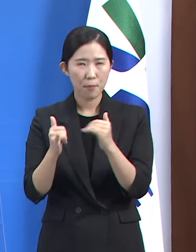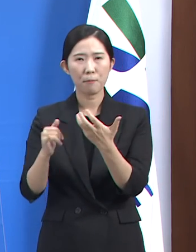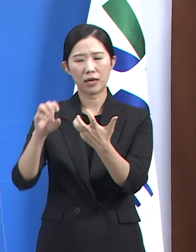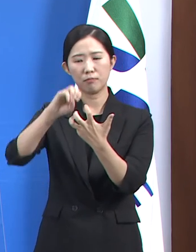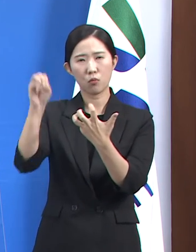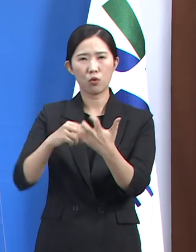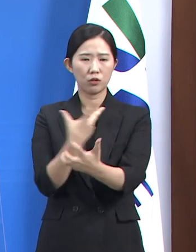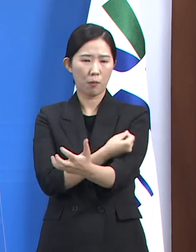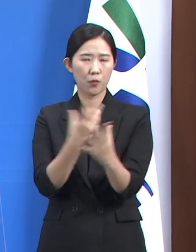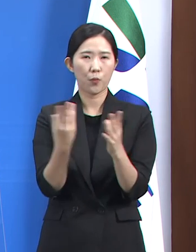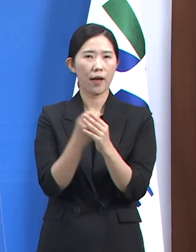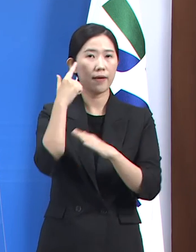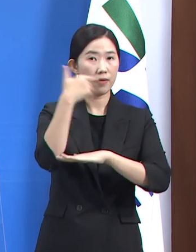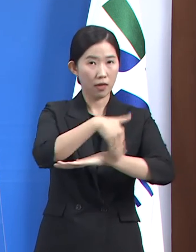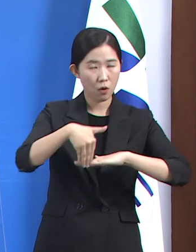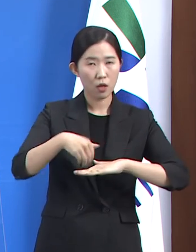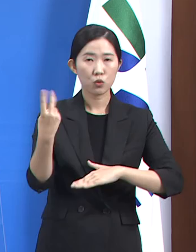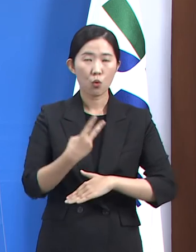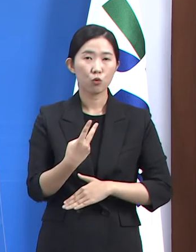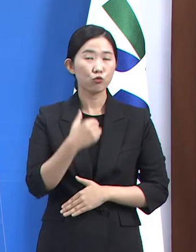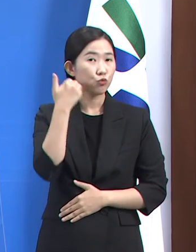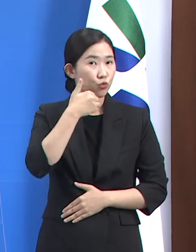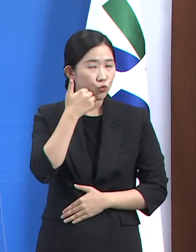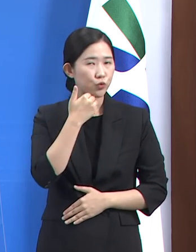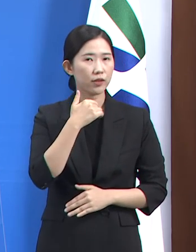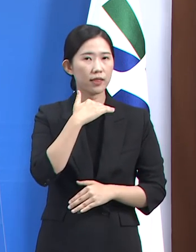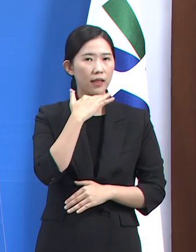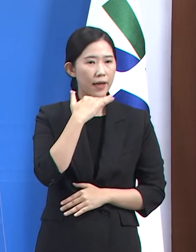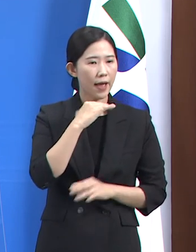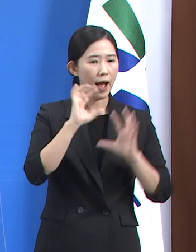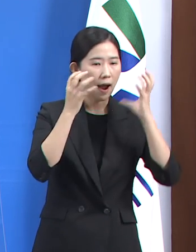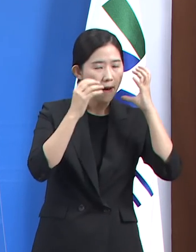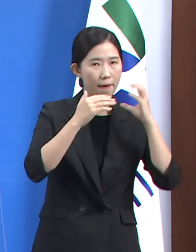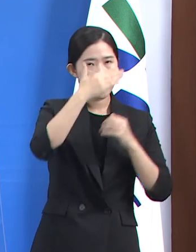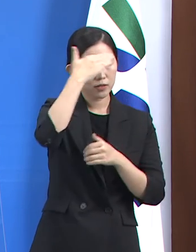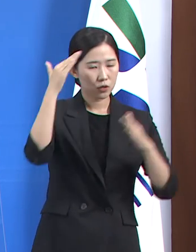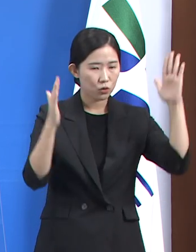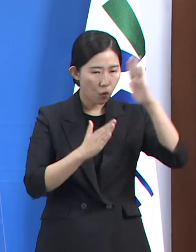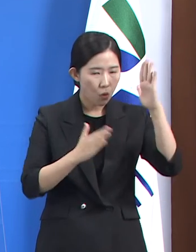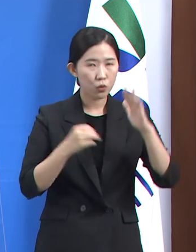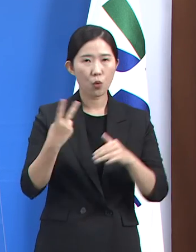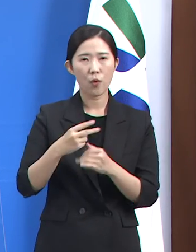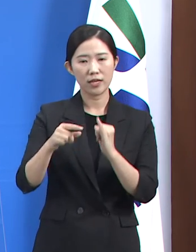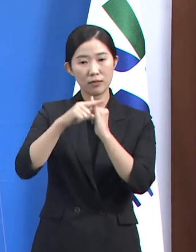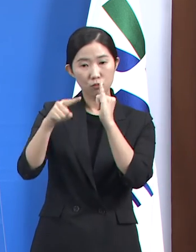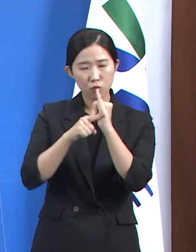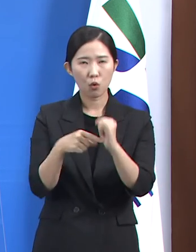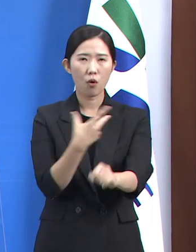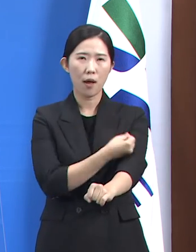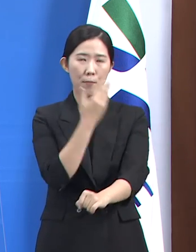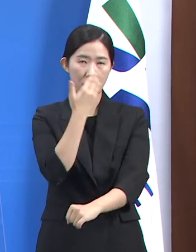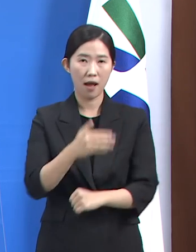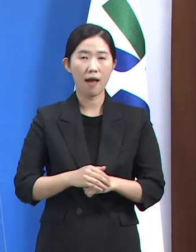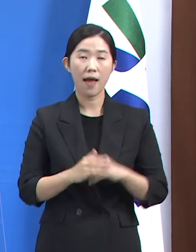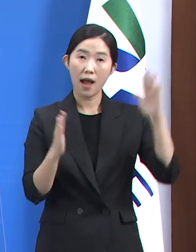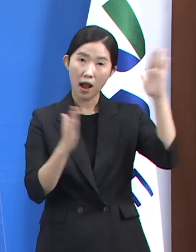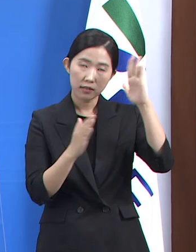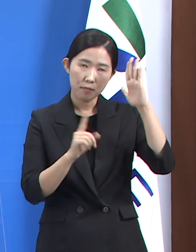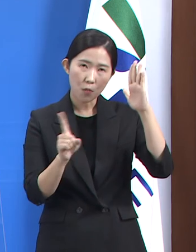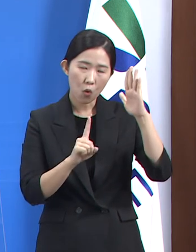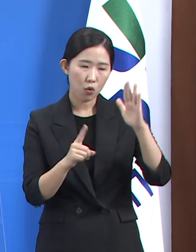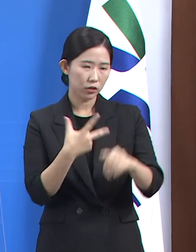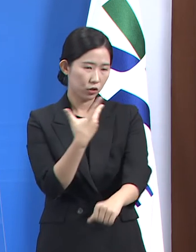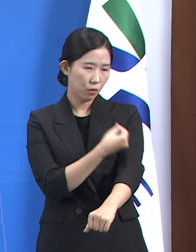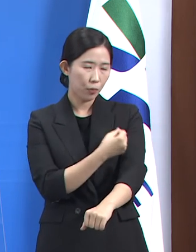예정이며 접종 대상도 소아 청소년 및 임신부까지 확대할 예정입니다. 소아 청소년의 경우 인프루엔자 접종